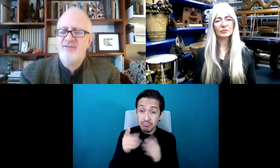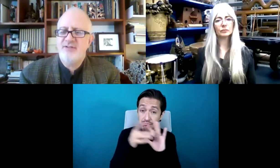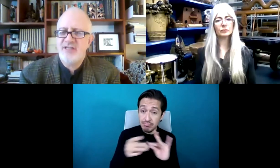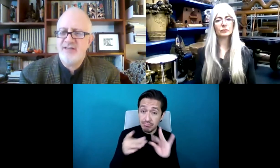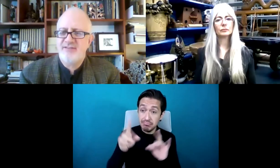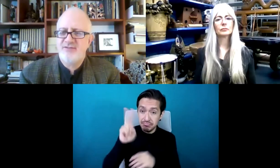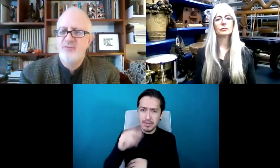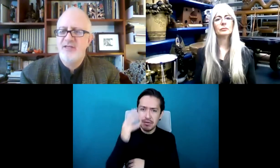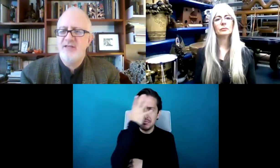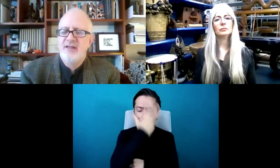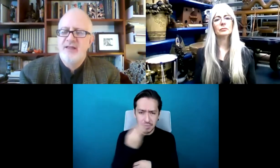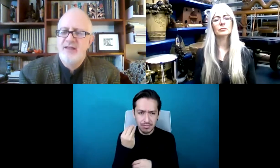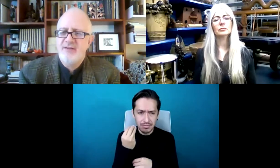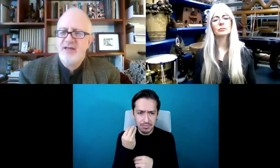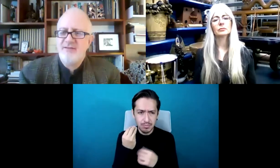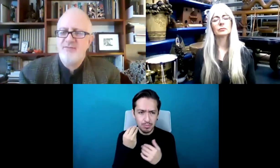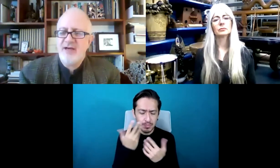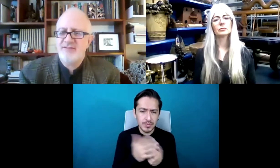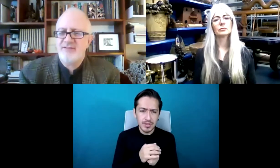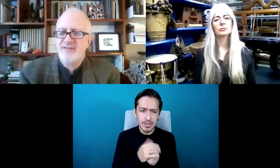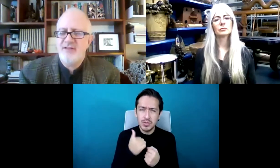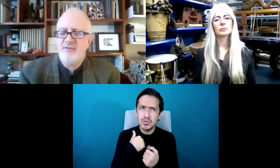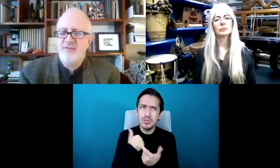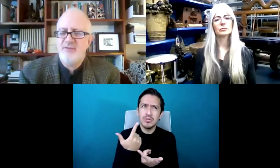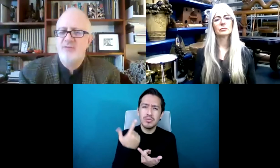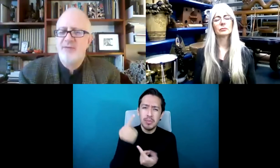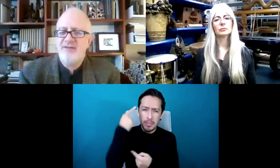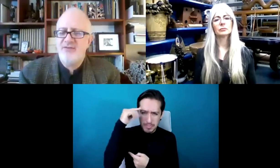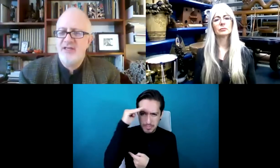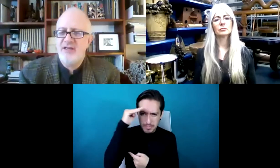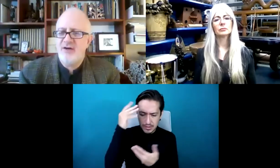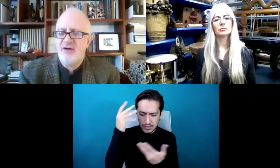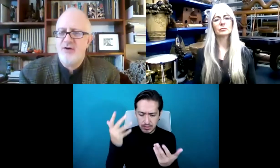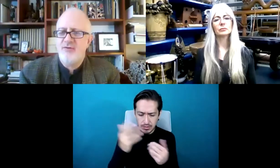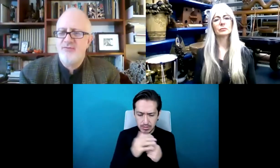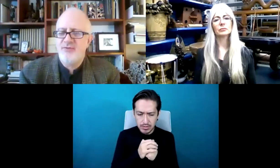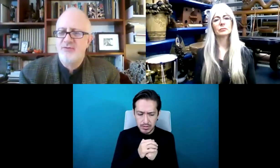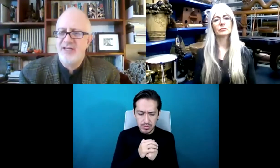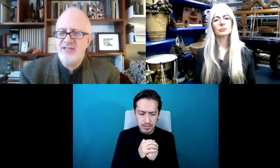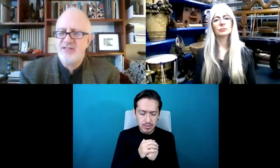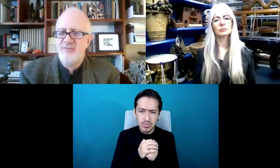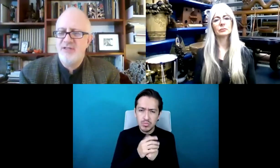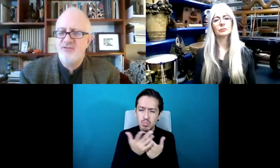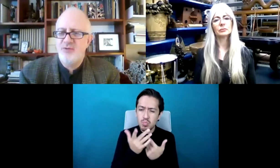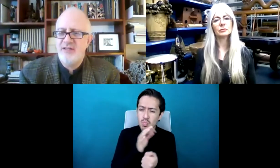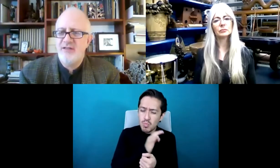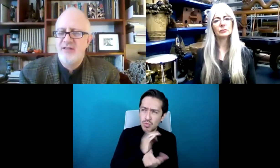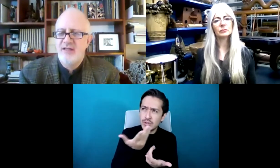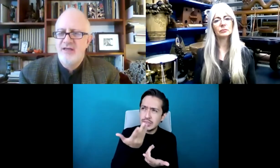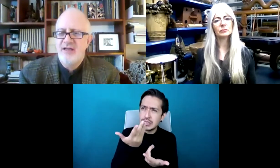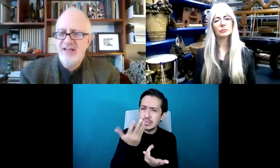bello. Y sugiere, me sugiere que uno podría pensar